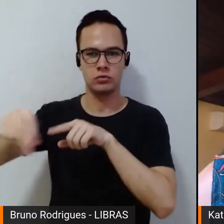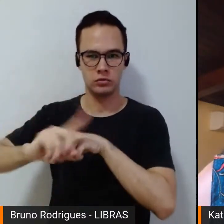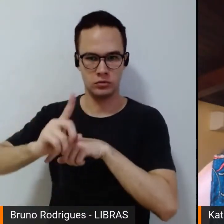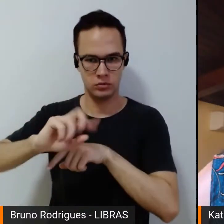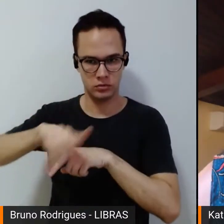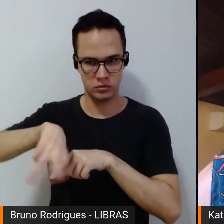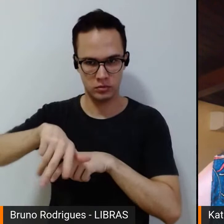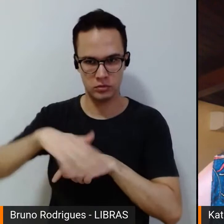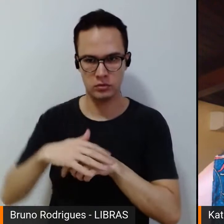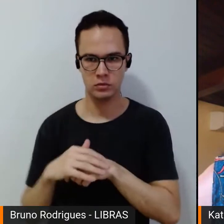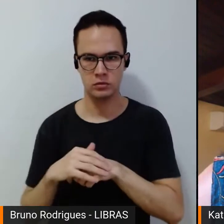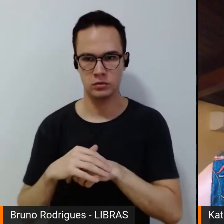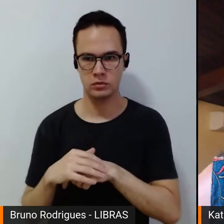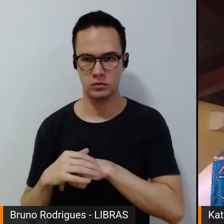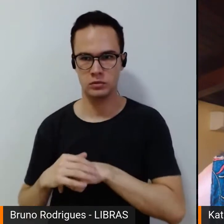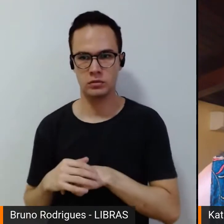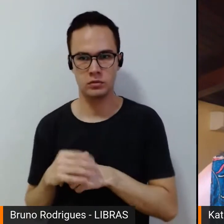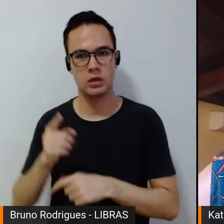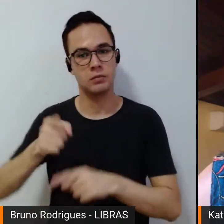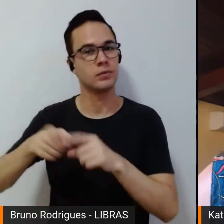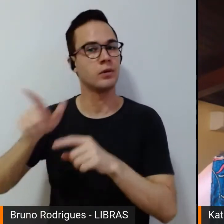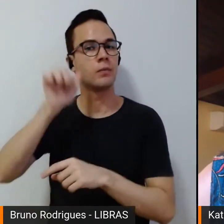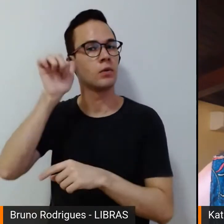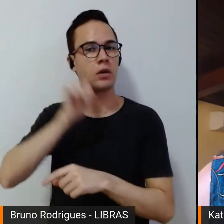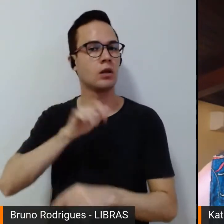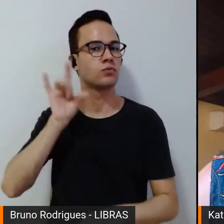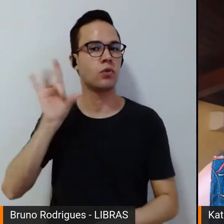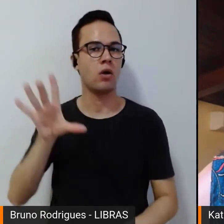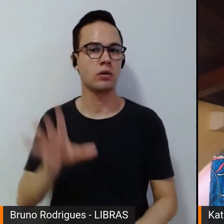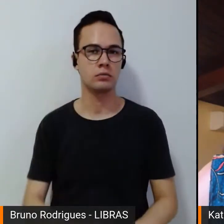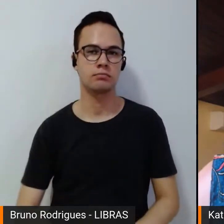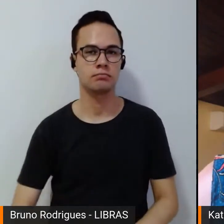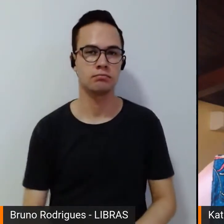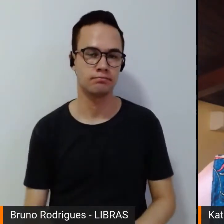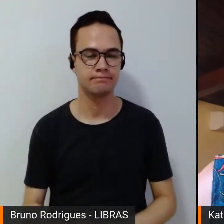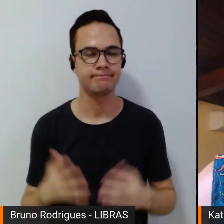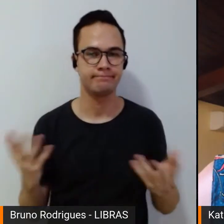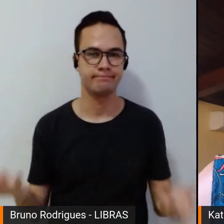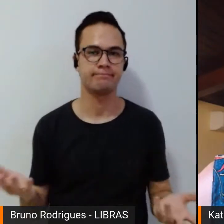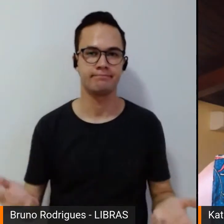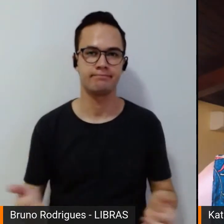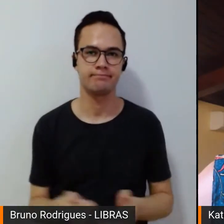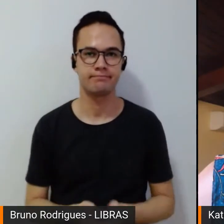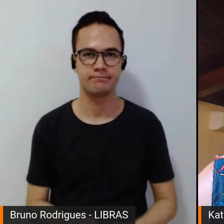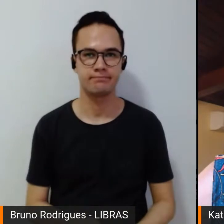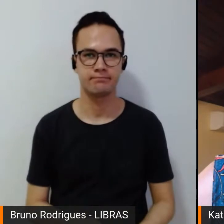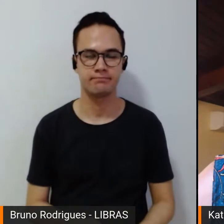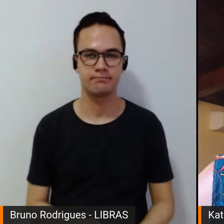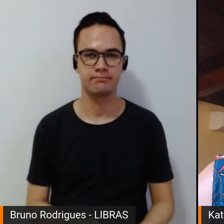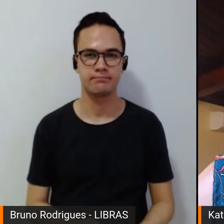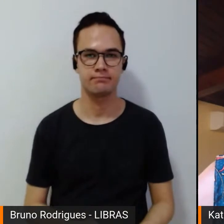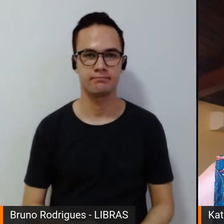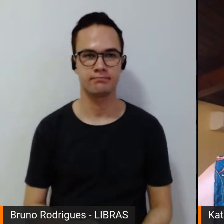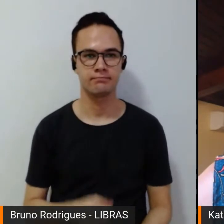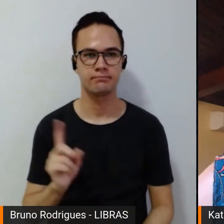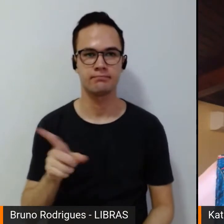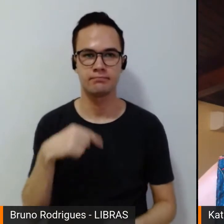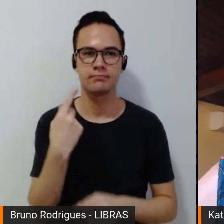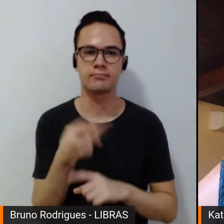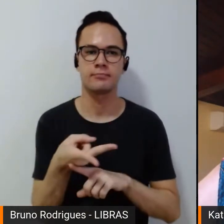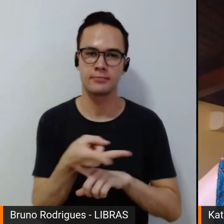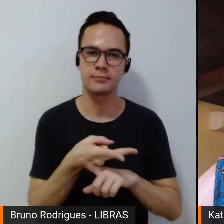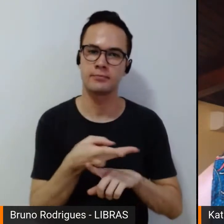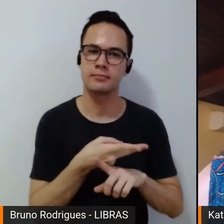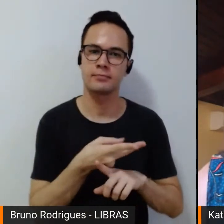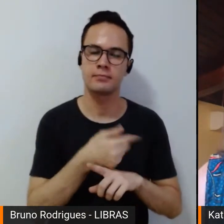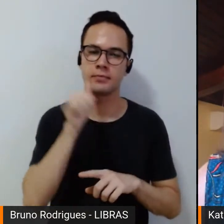mas por serem mulheres, não é? E aí, então, a gente começa a buscar as